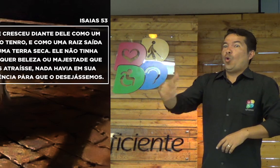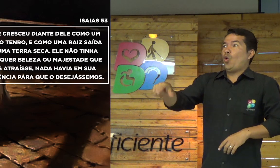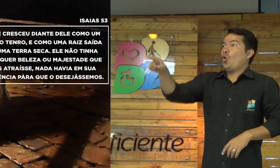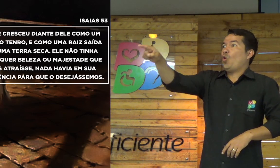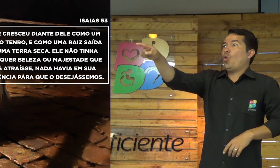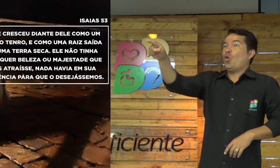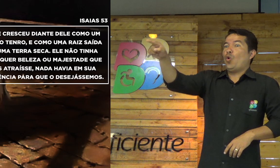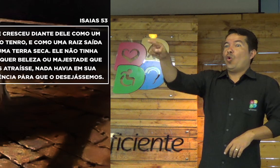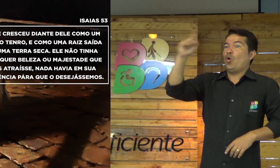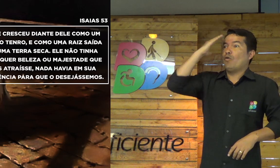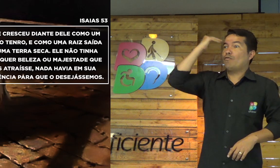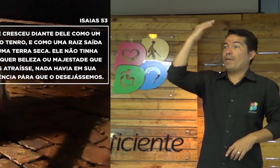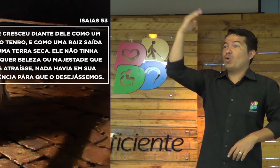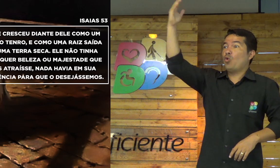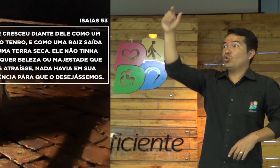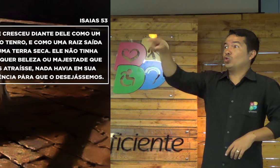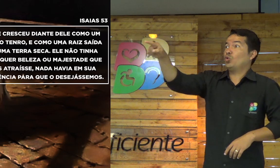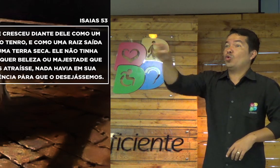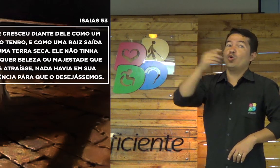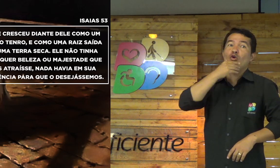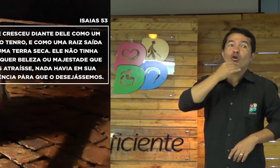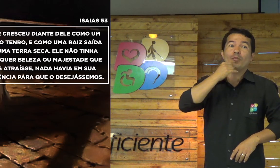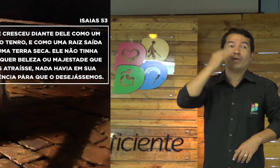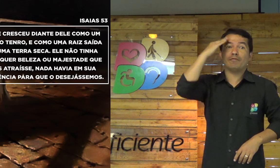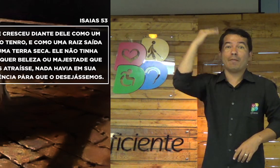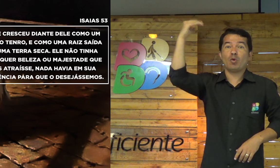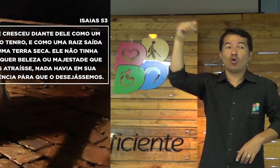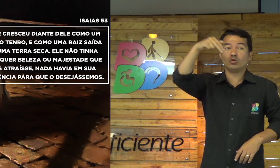Mas, alguém olha e olha, puxa vida, uma pessoa simples.